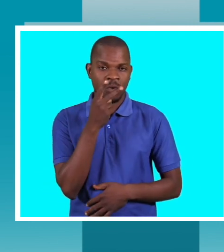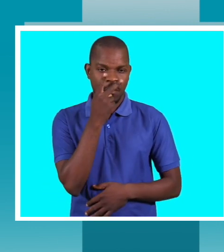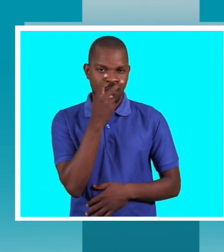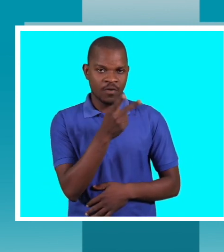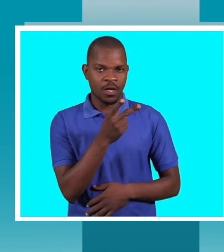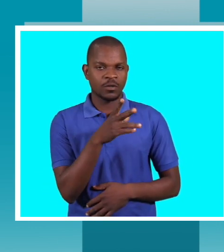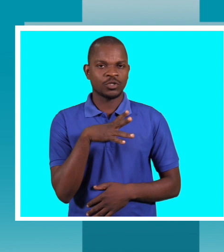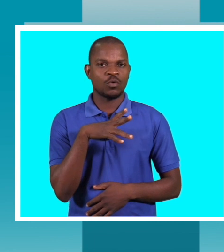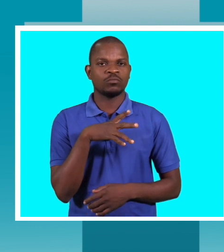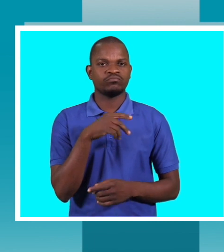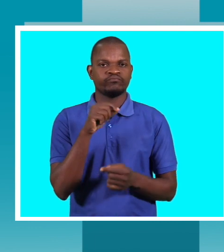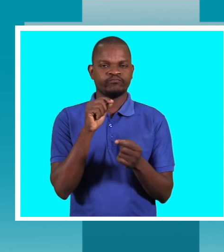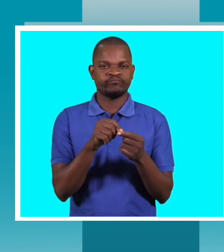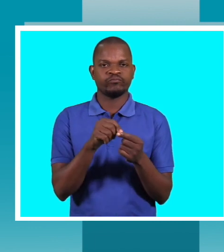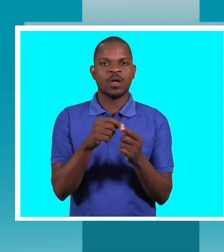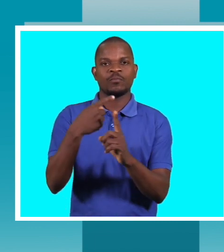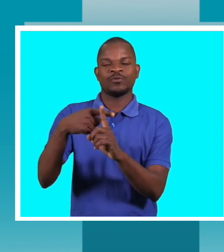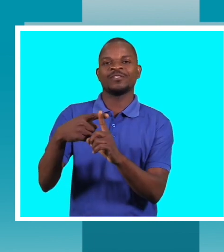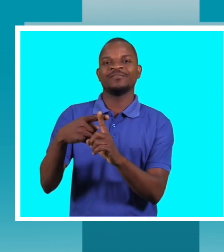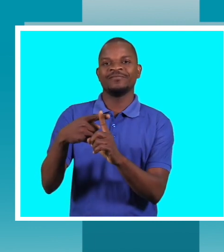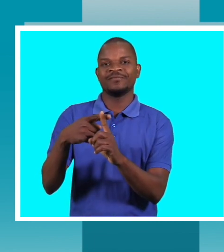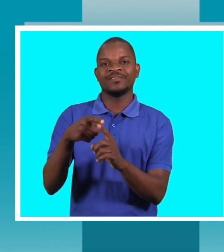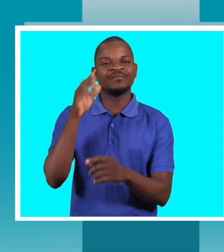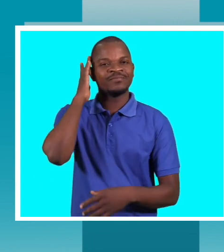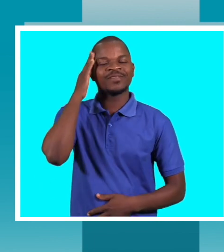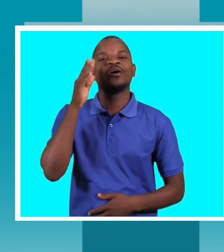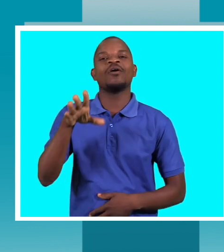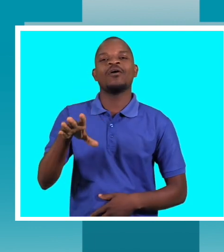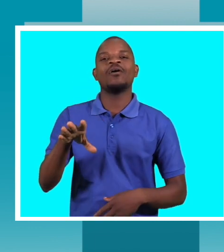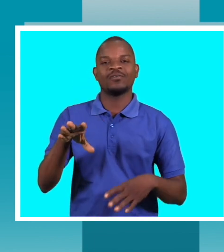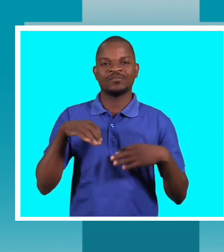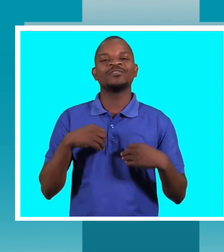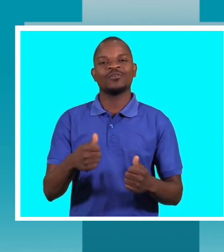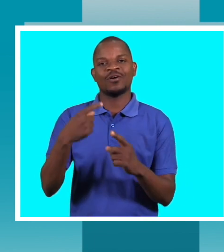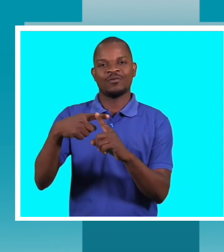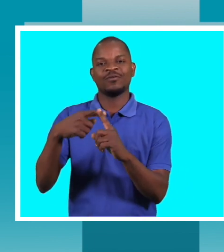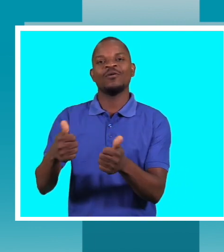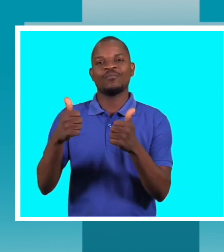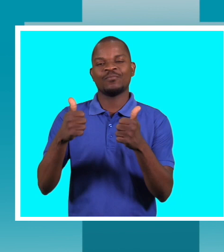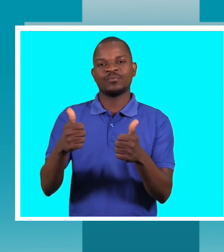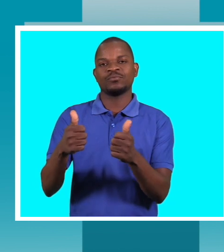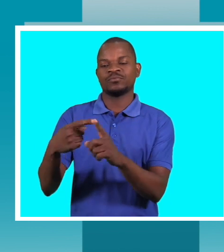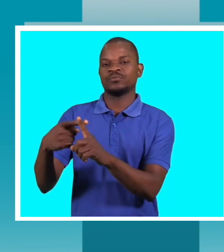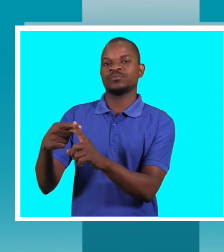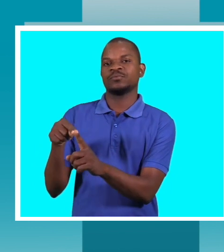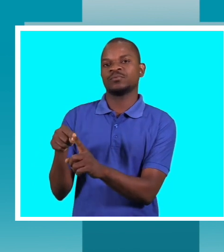significa a pessoa está bem, mas não é isso. O positivo significa que a pessoa tem